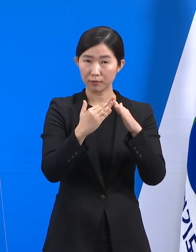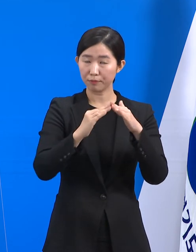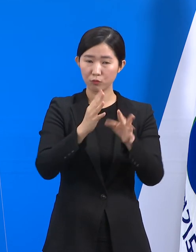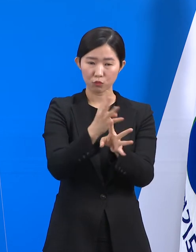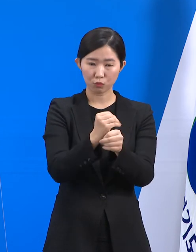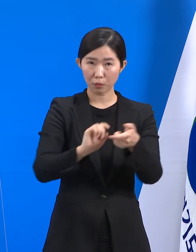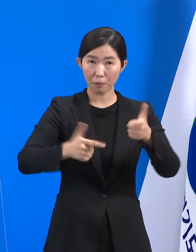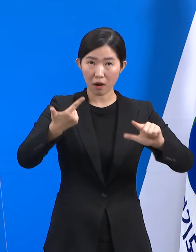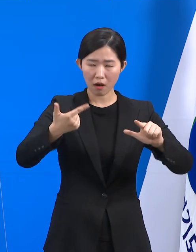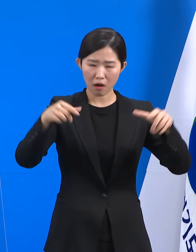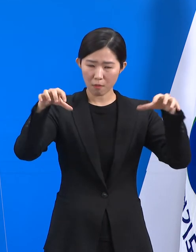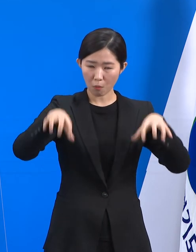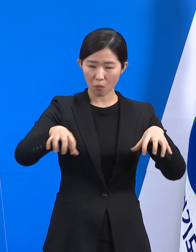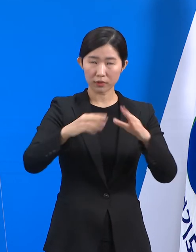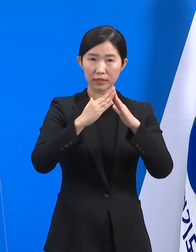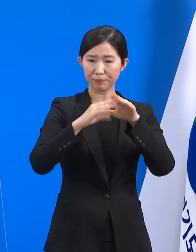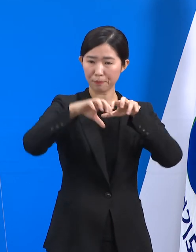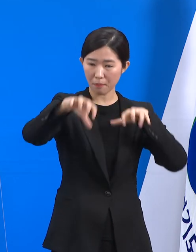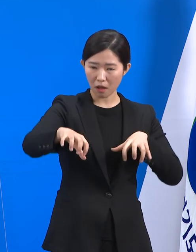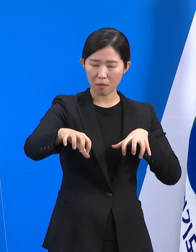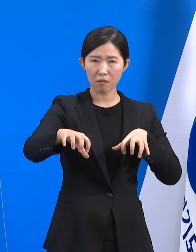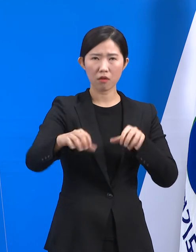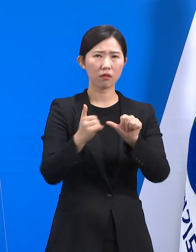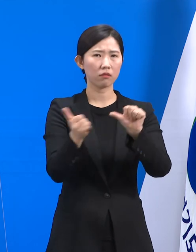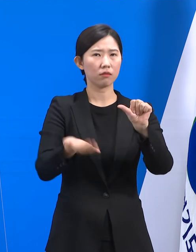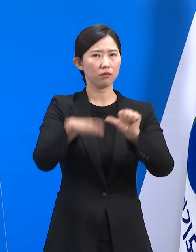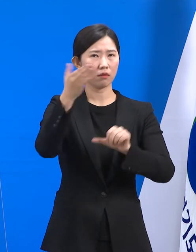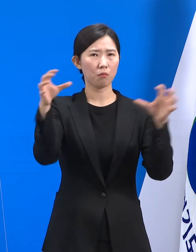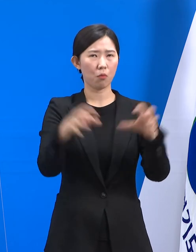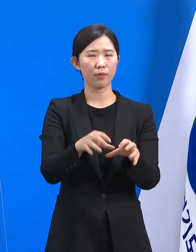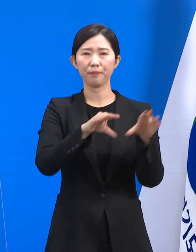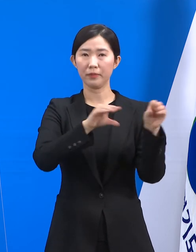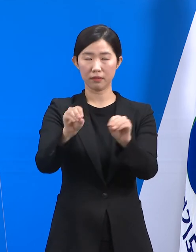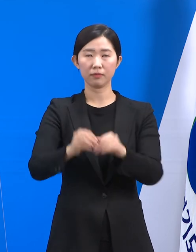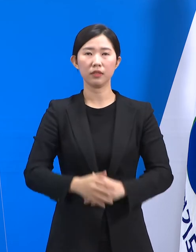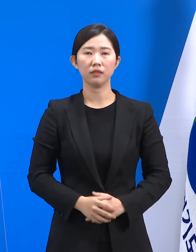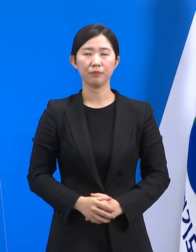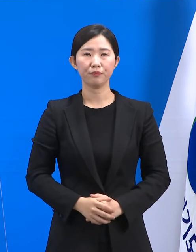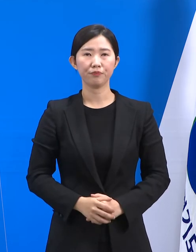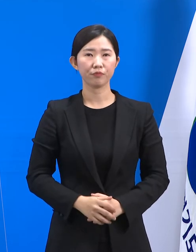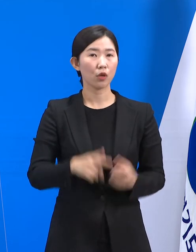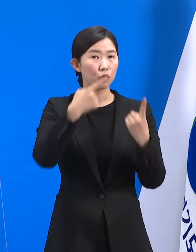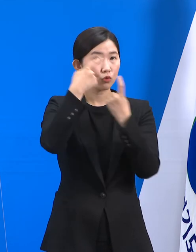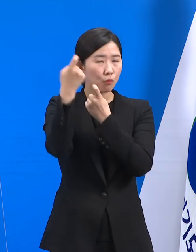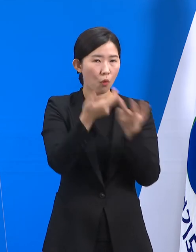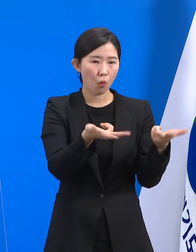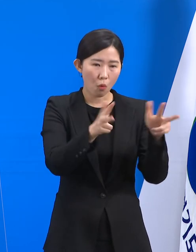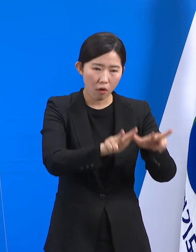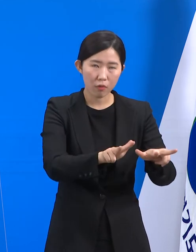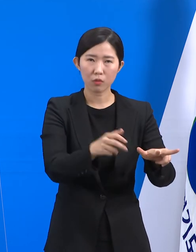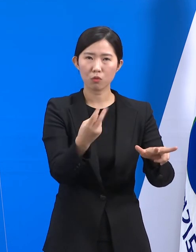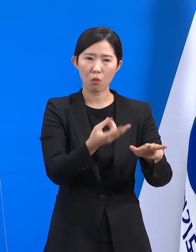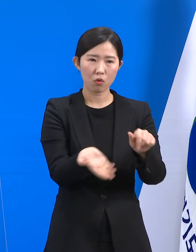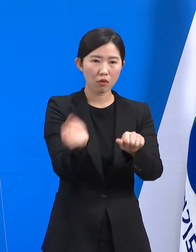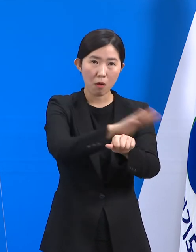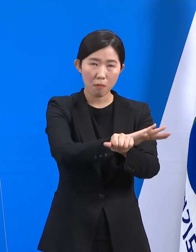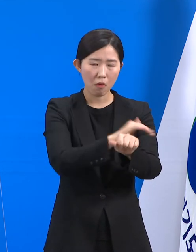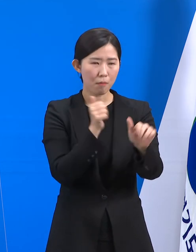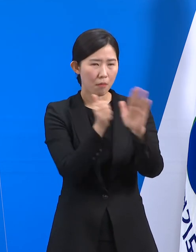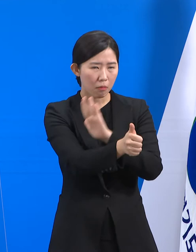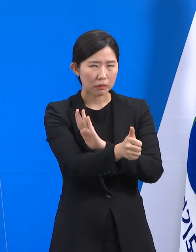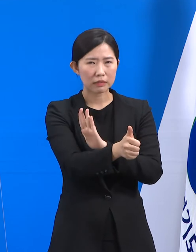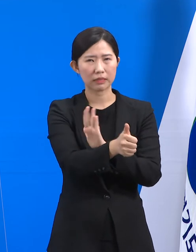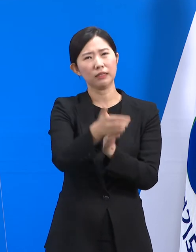모임을 가지실 수 없습니다. 추모공원과 같은 봉화연시설 방문과 성묘 등은 자제해 주시거나